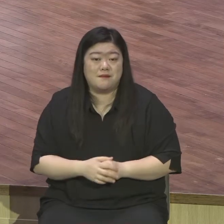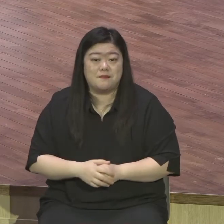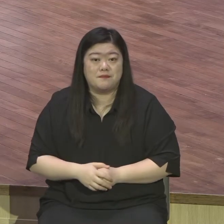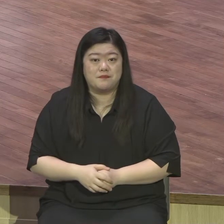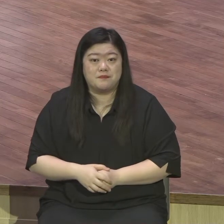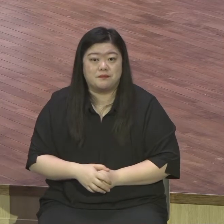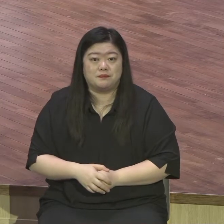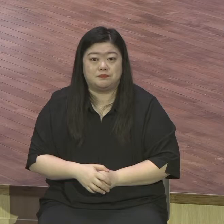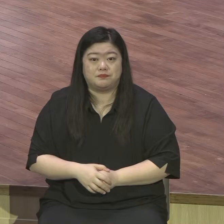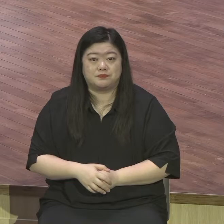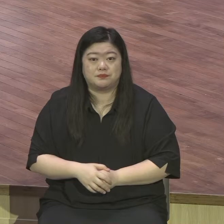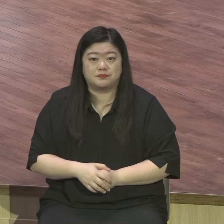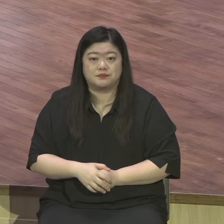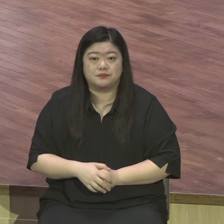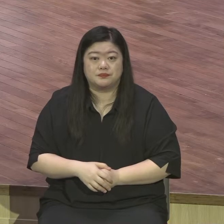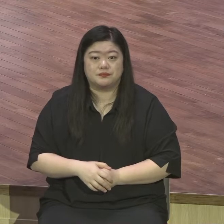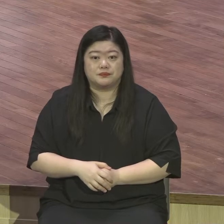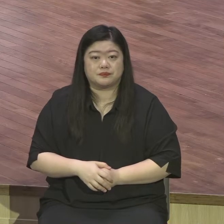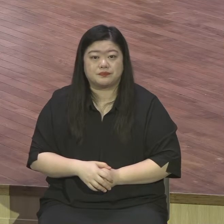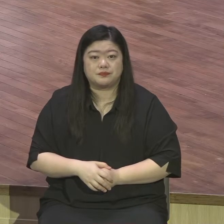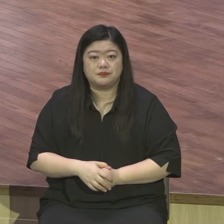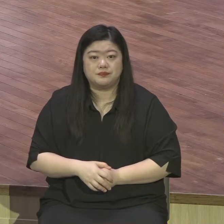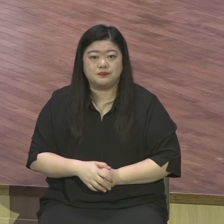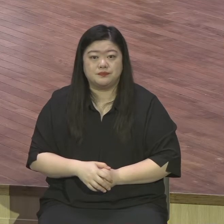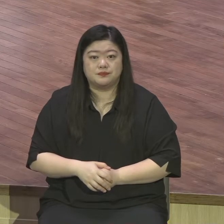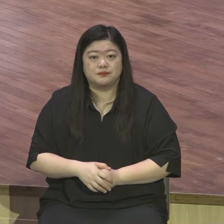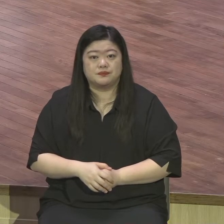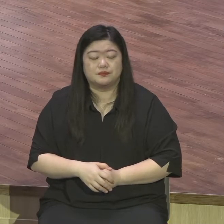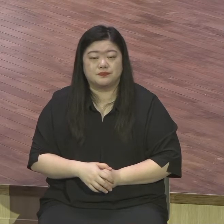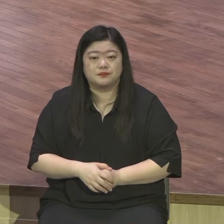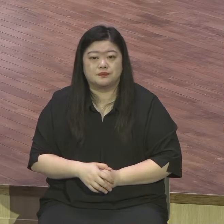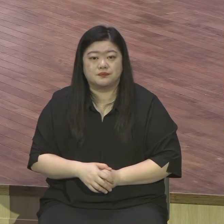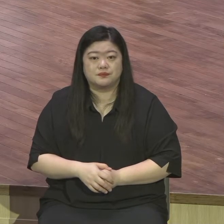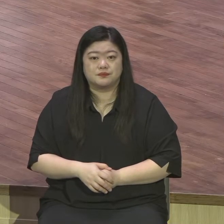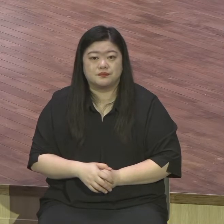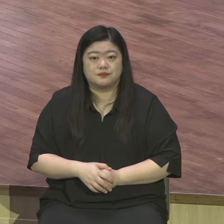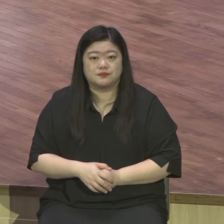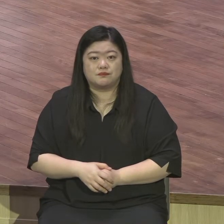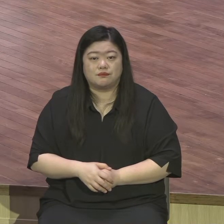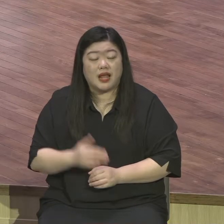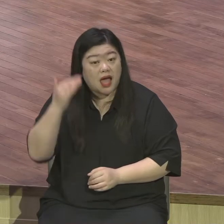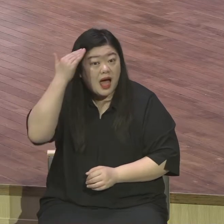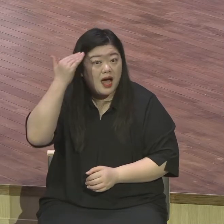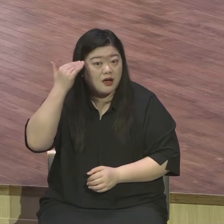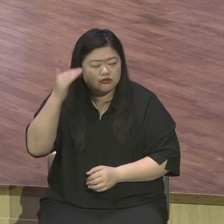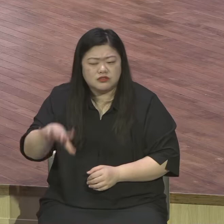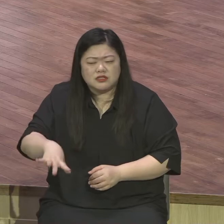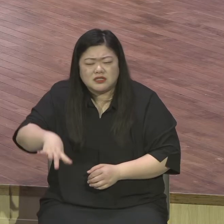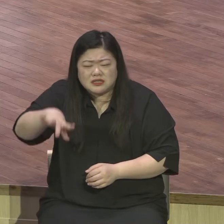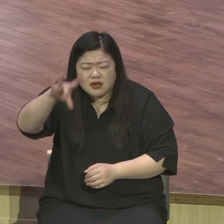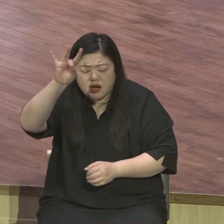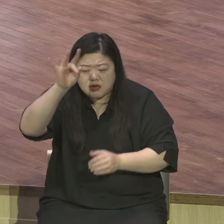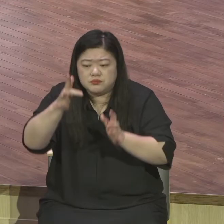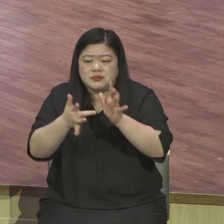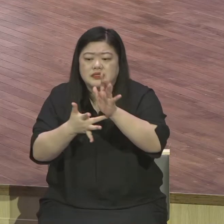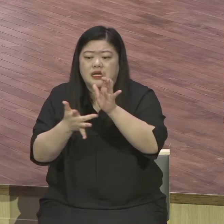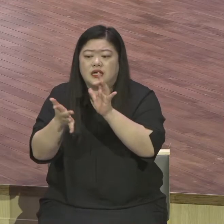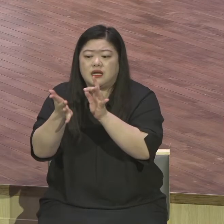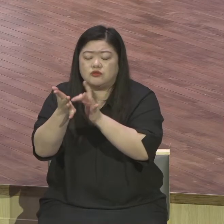6천년을 봤을 때 우리나라에 지금 보금이 언제 들어왔느냐 우리나라에 사람이